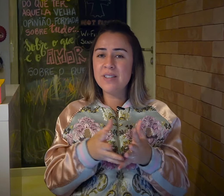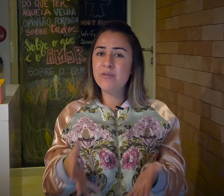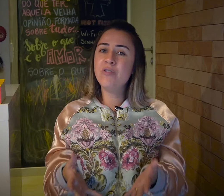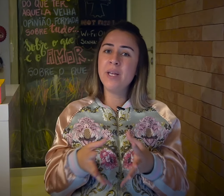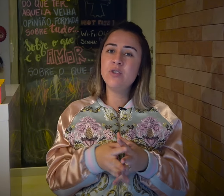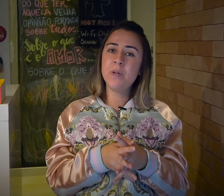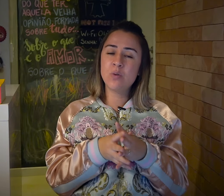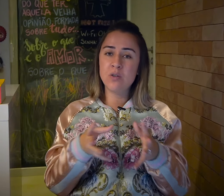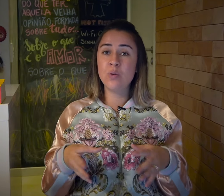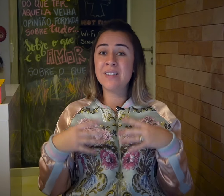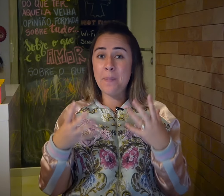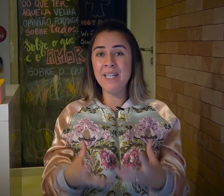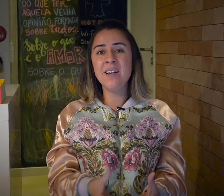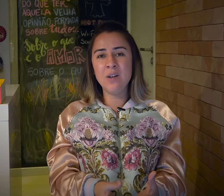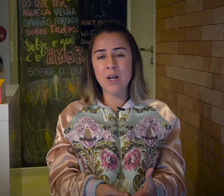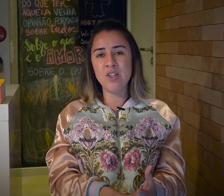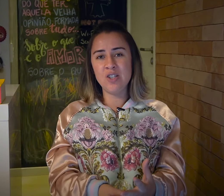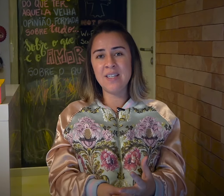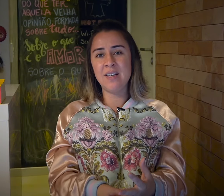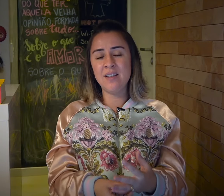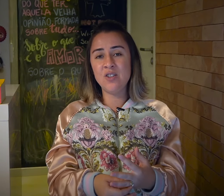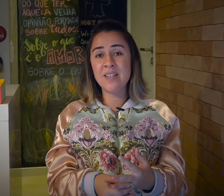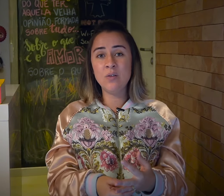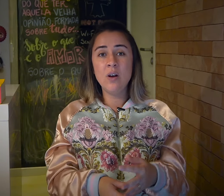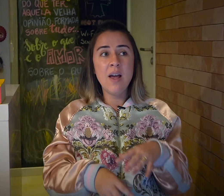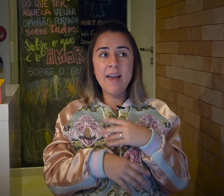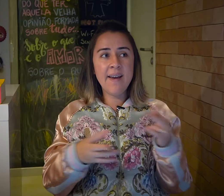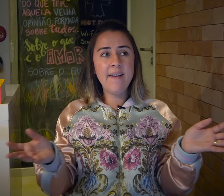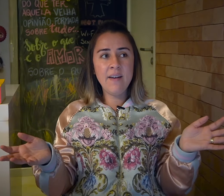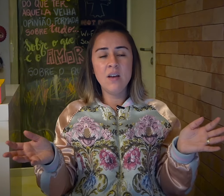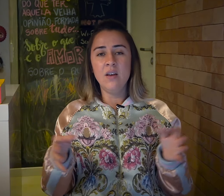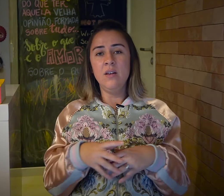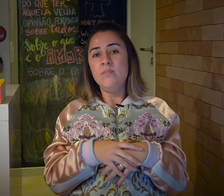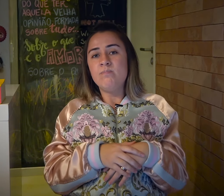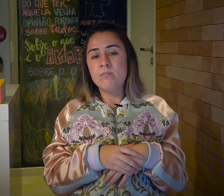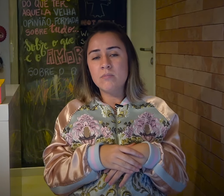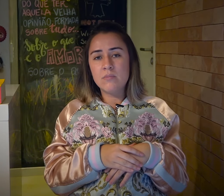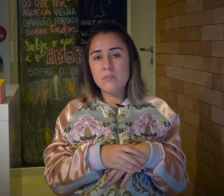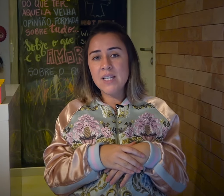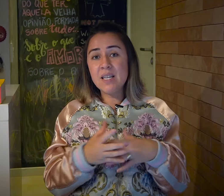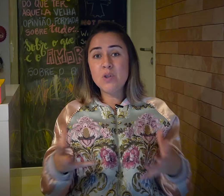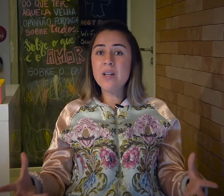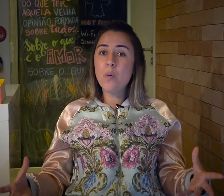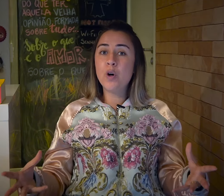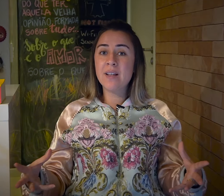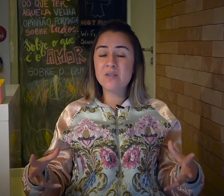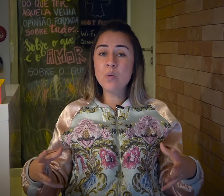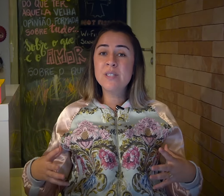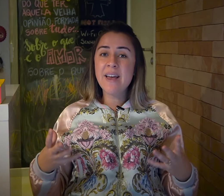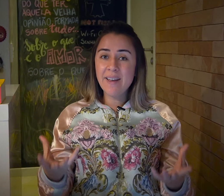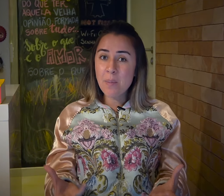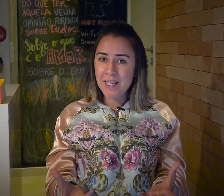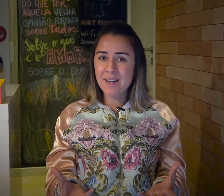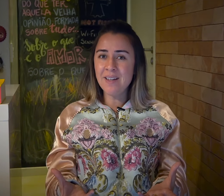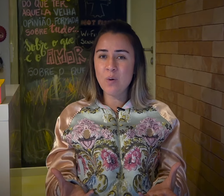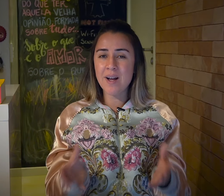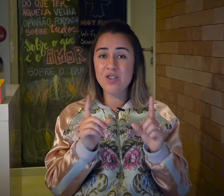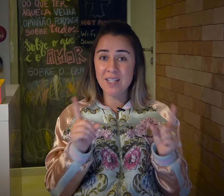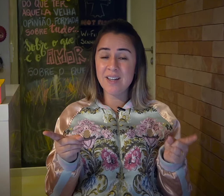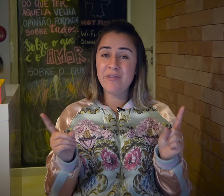desenvolvimento de pessoas surdas que aprendem a linguagem de sinais desde cedo é excepcional, porque elas conseguem aprender a linguagem ali na